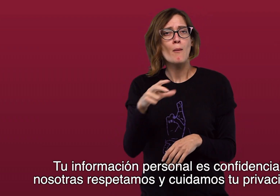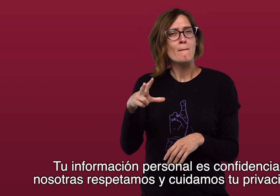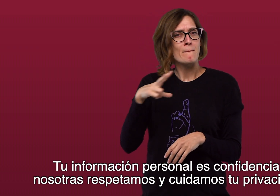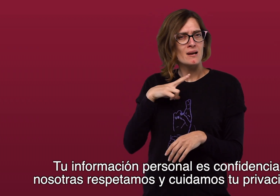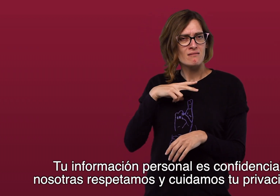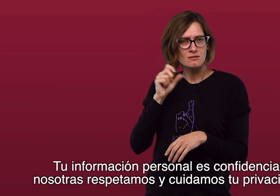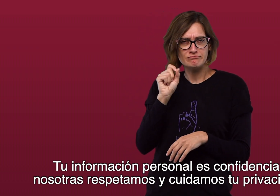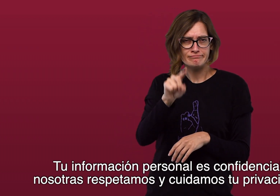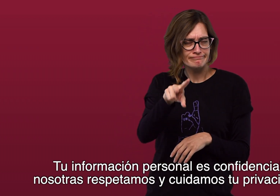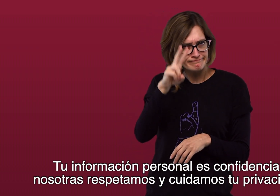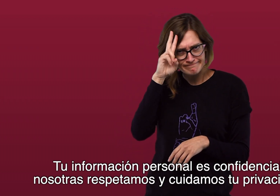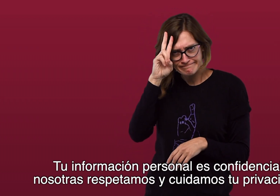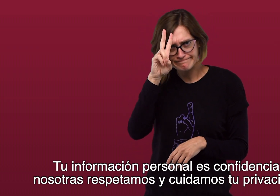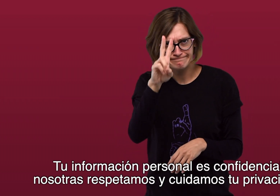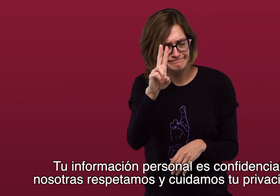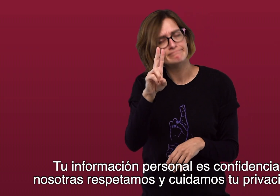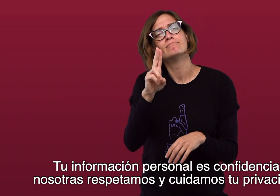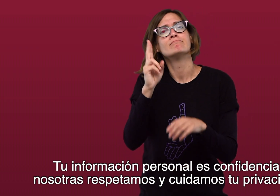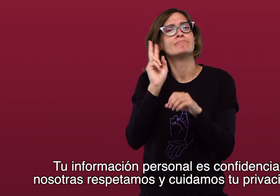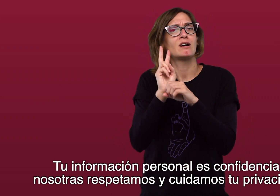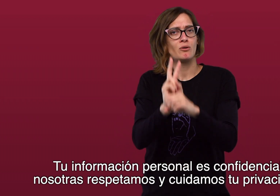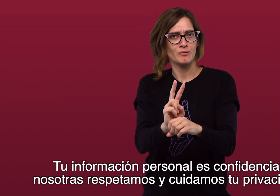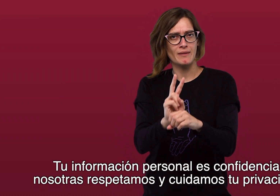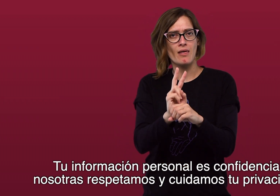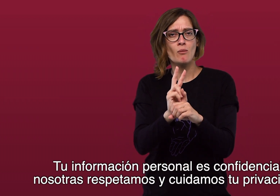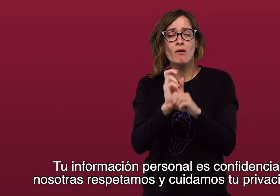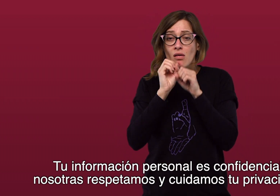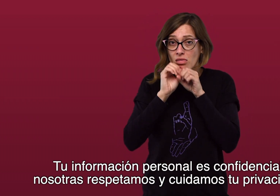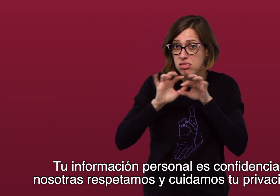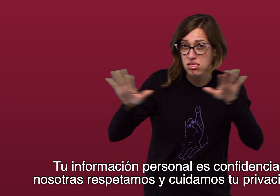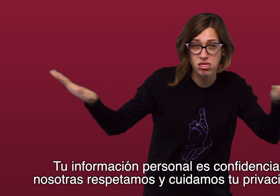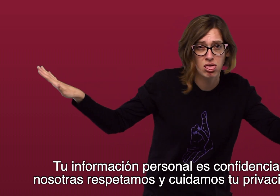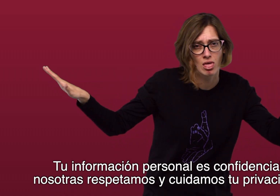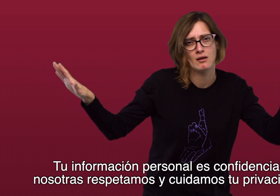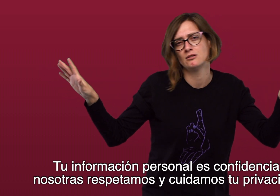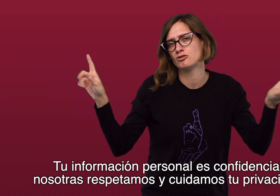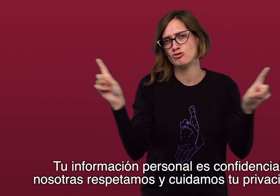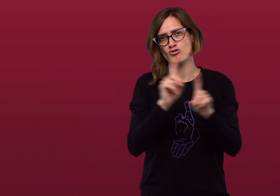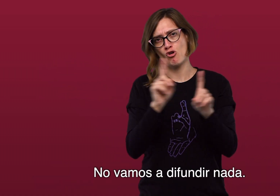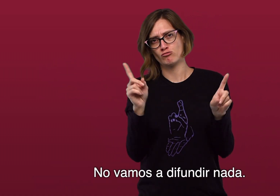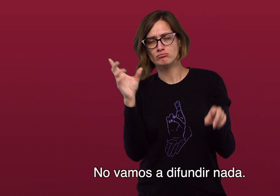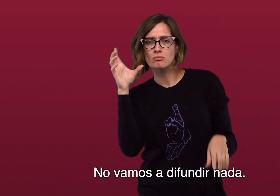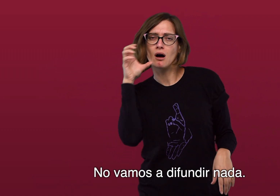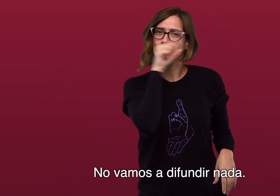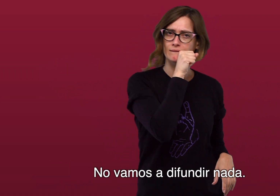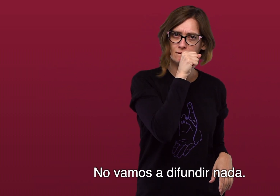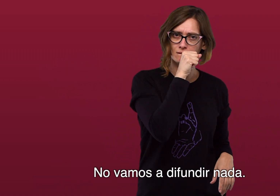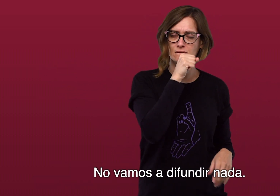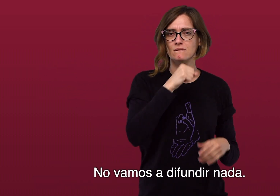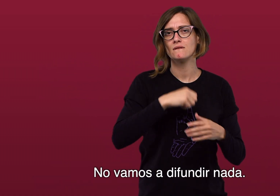confidencial Nosotras respetamos y cuidamos tu privacidad No vamos a difundir nada